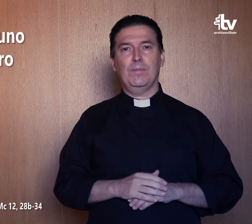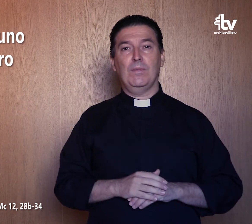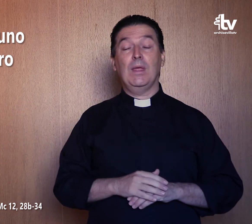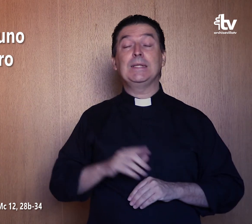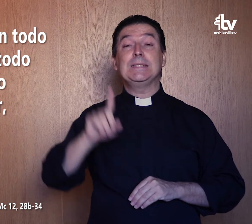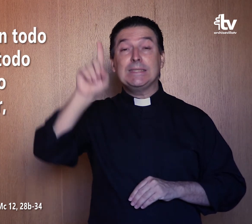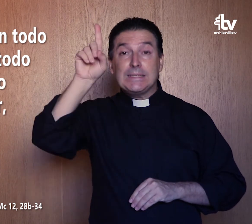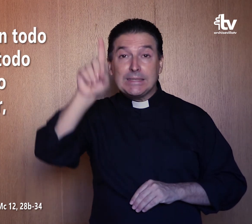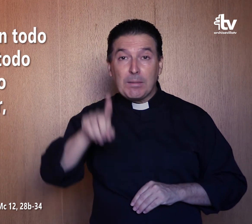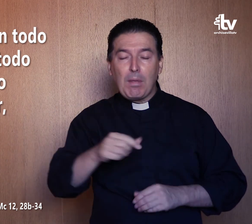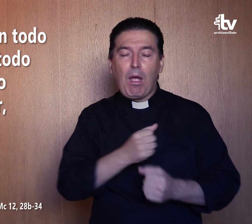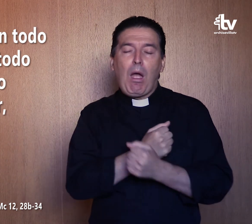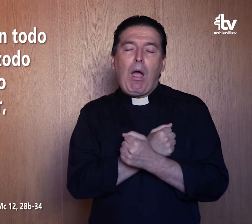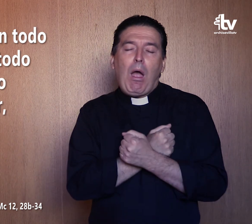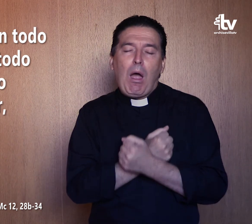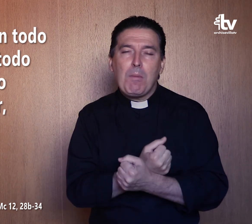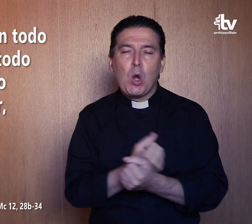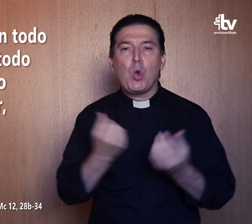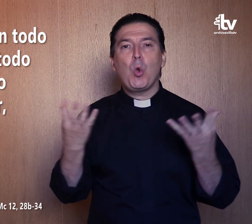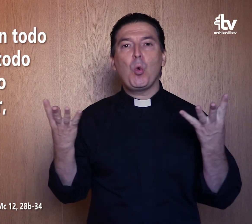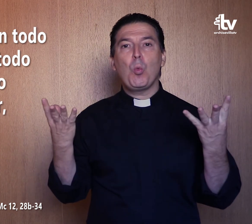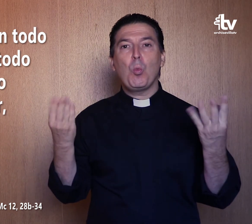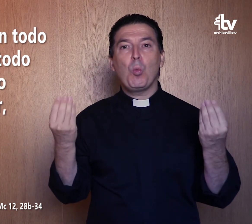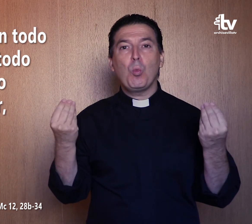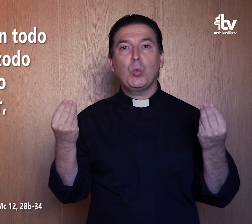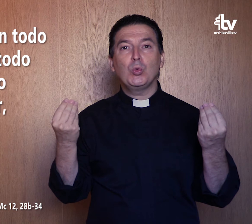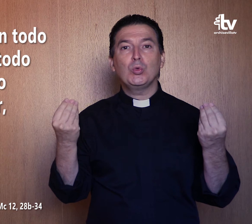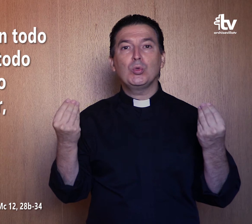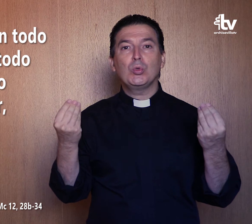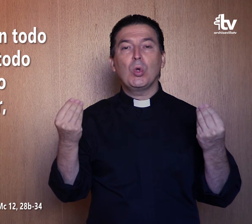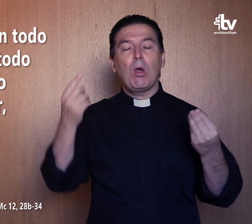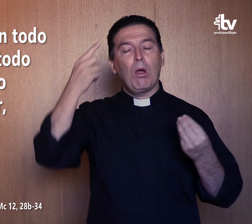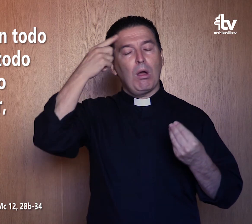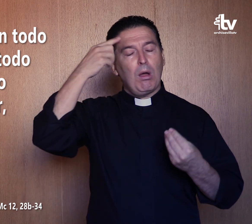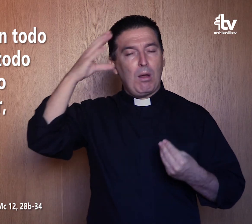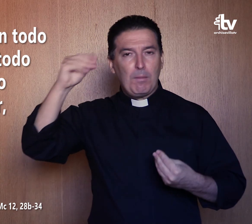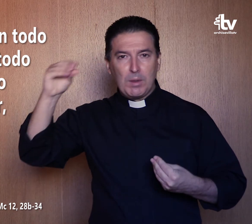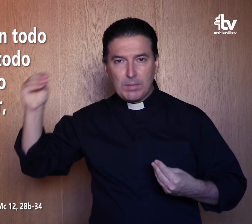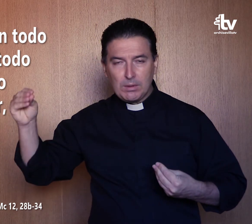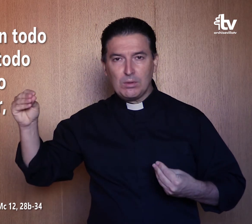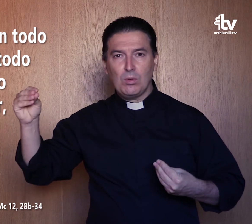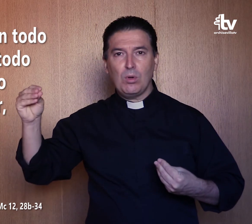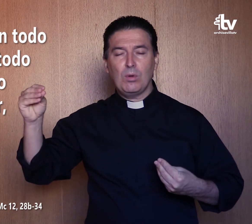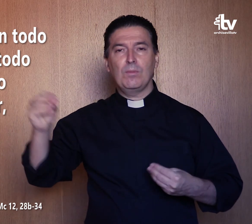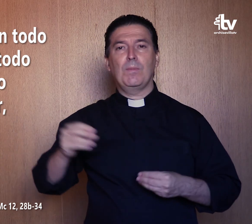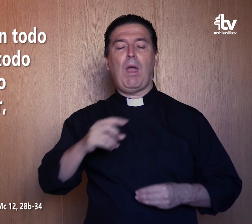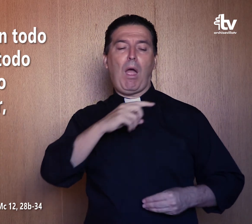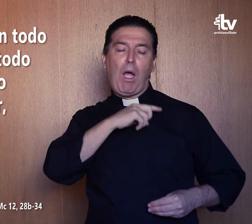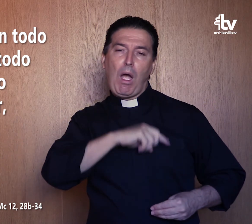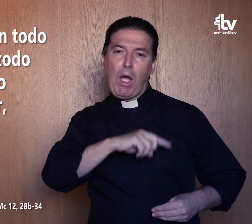Y que amarlo con todo el corazón, con todo el entendimiento y con todo